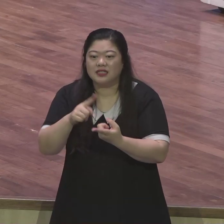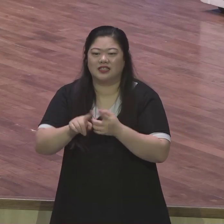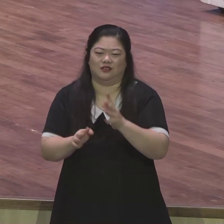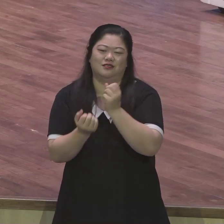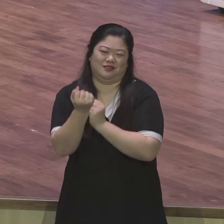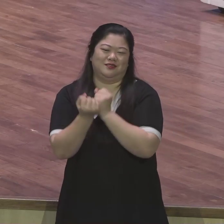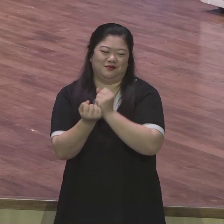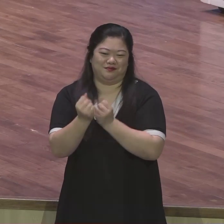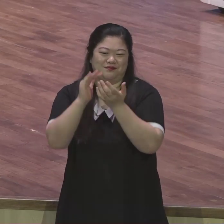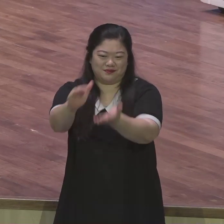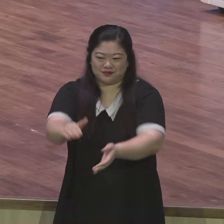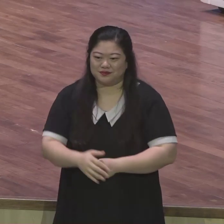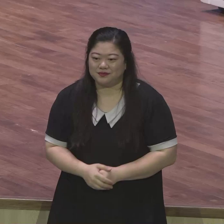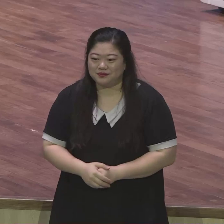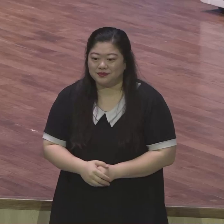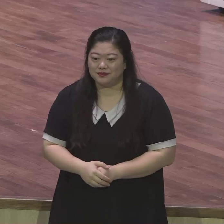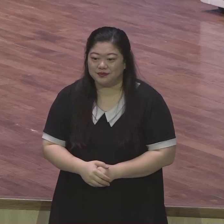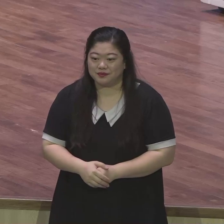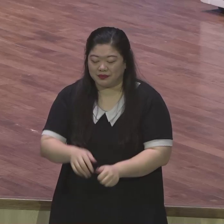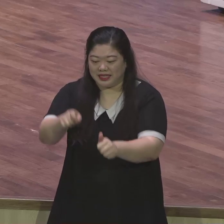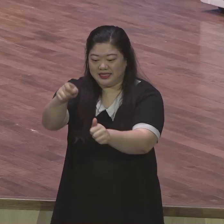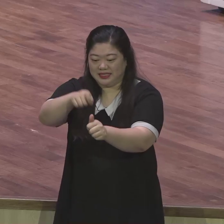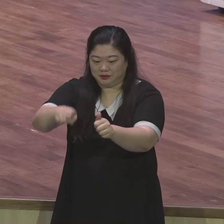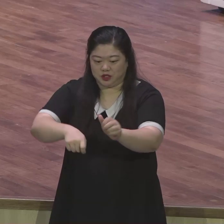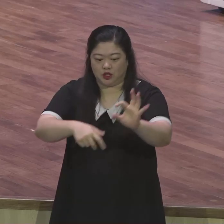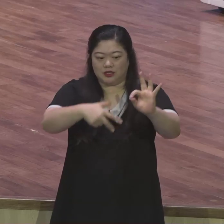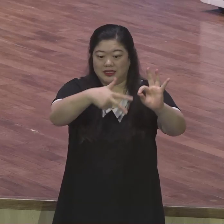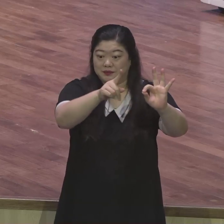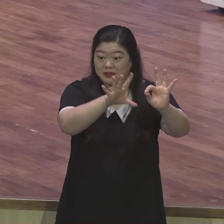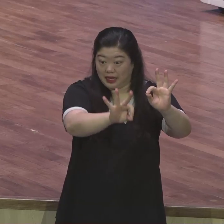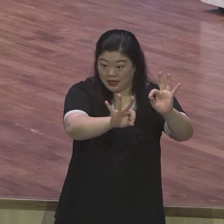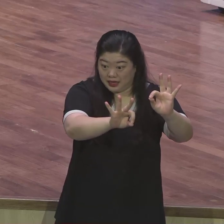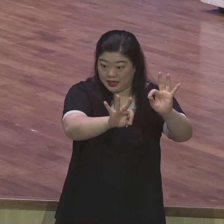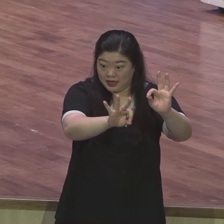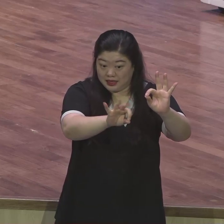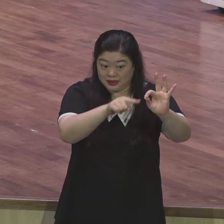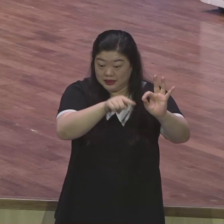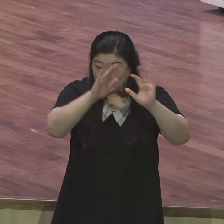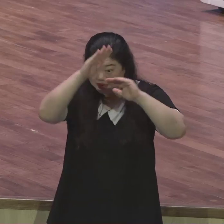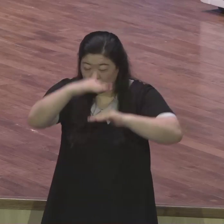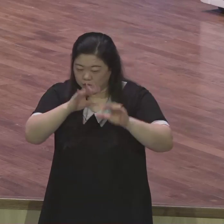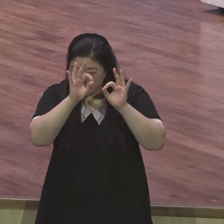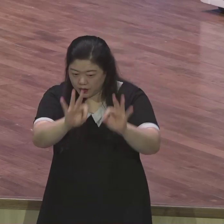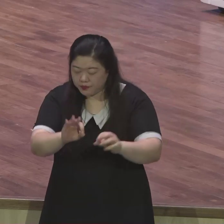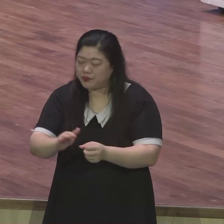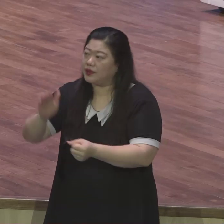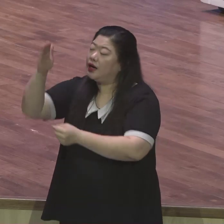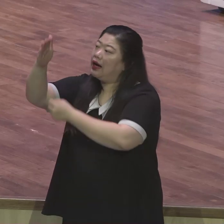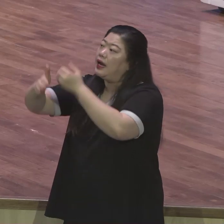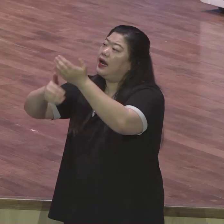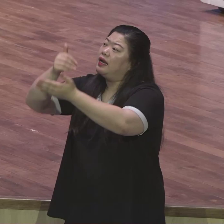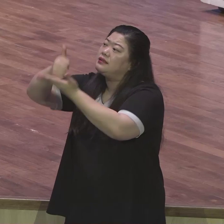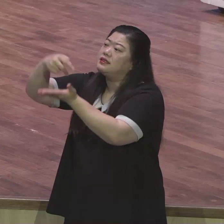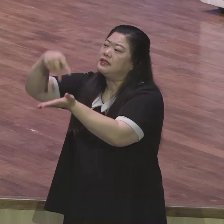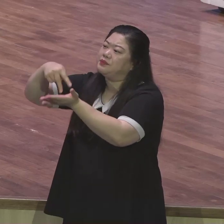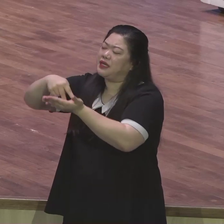있습니다 특히 히브리서 10장과 오늘 본문을 통해 히브리서 기자는 우리에게 하나님이 기뻐하시는 믿음 어떤